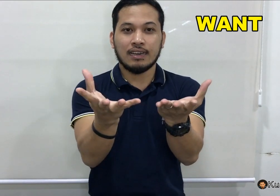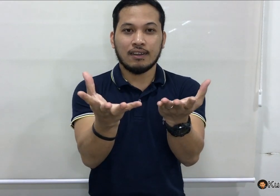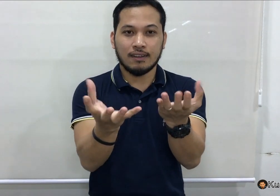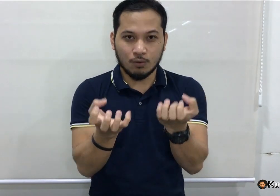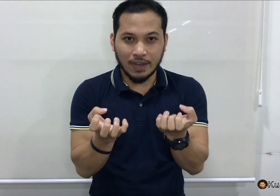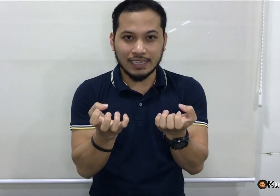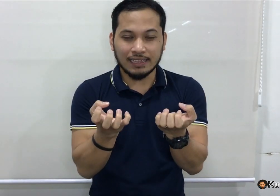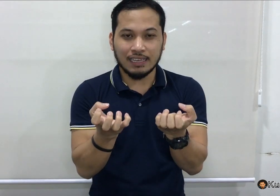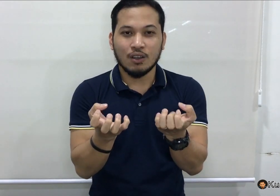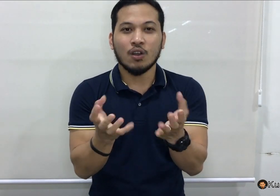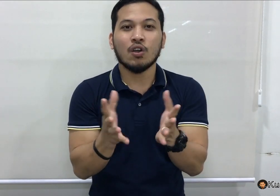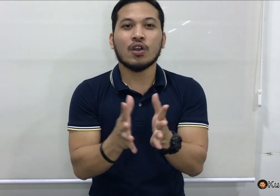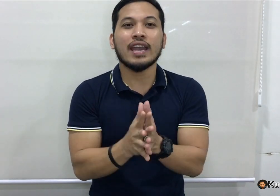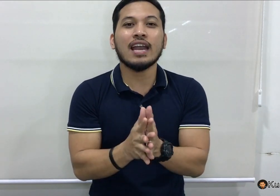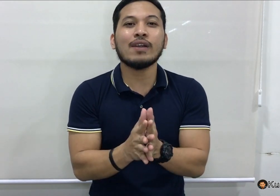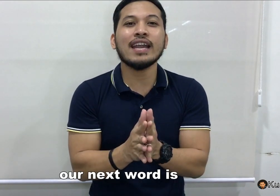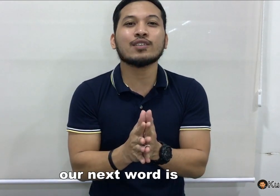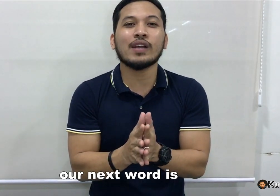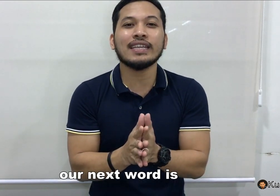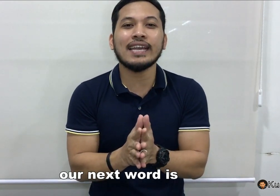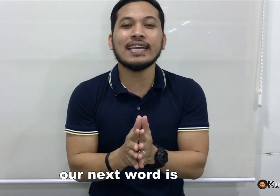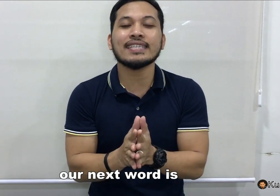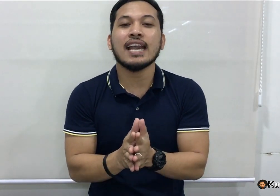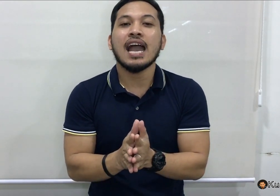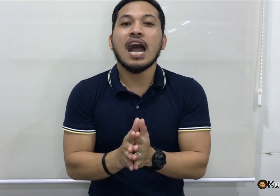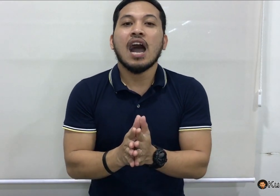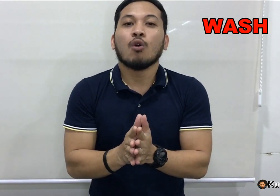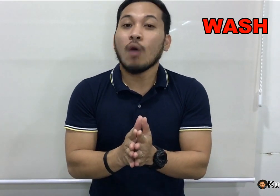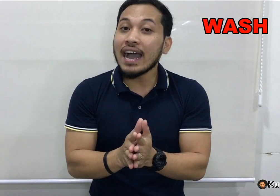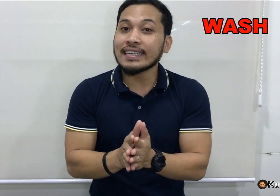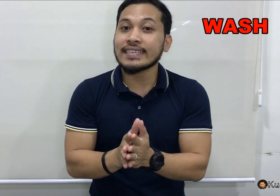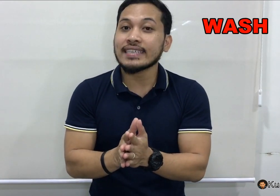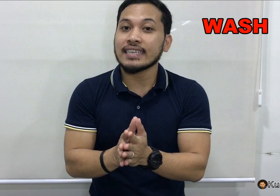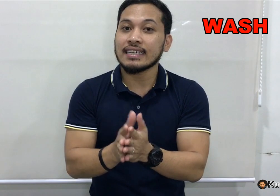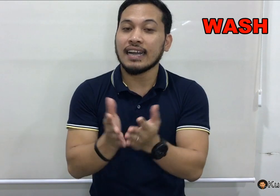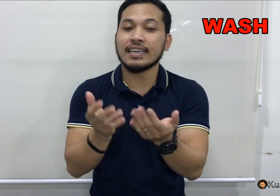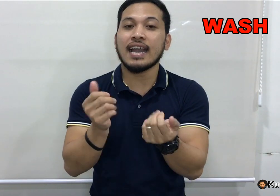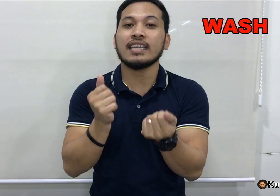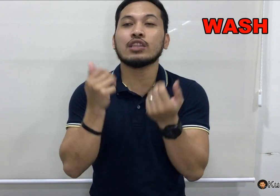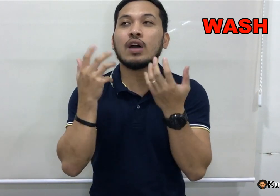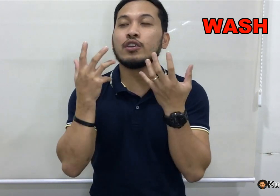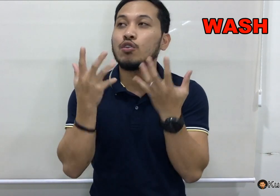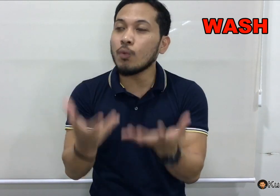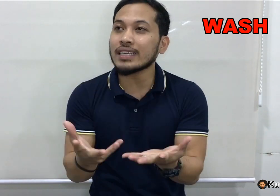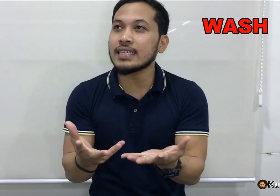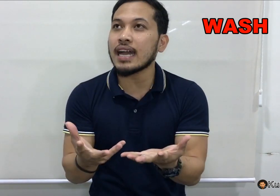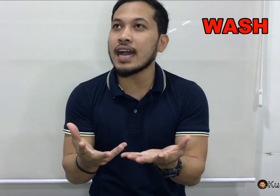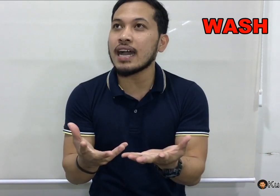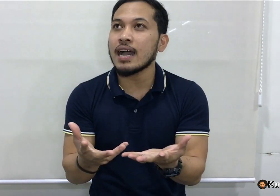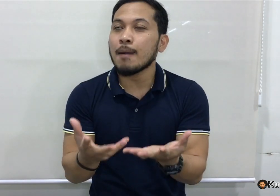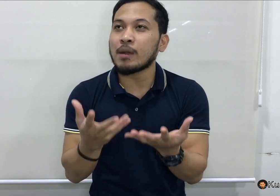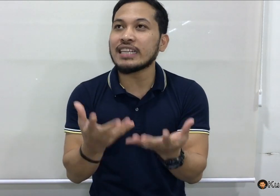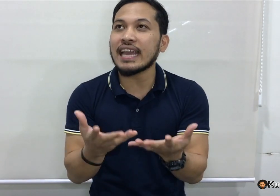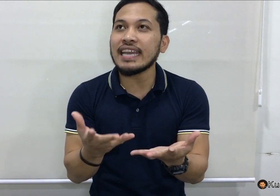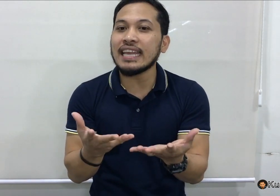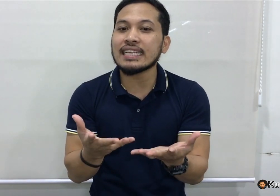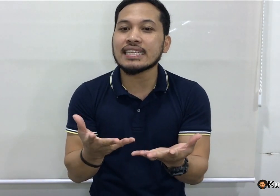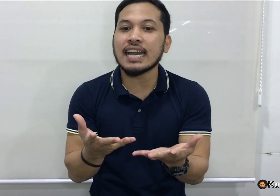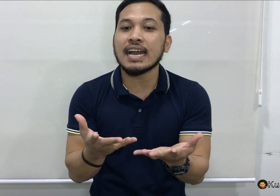One. Okay, our next word is, wash. Ayan. ito ay yung wash na pertaining sa